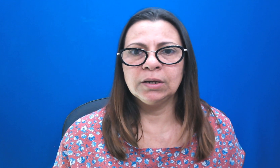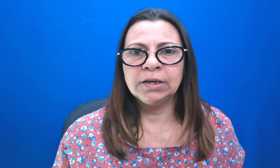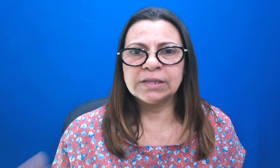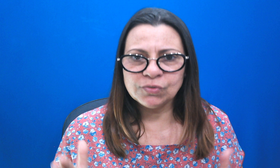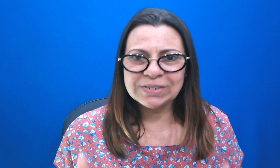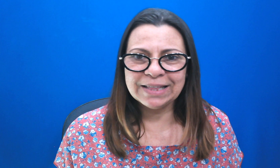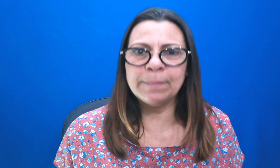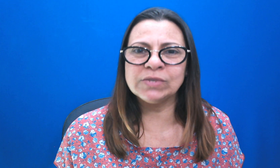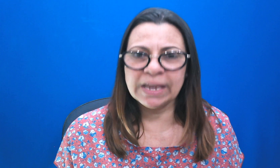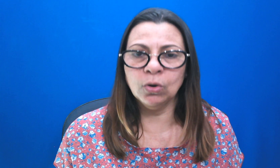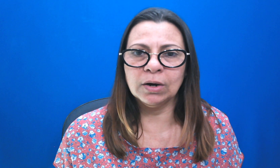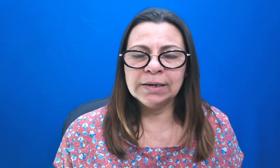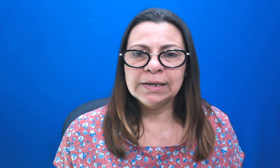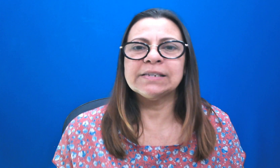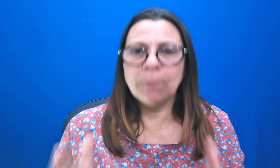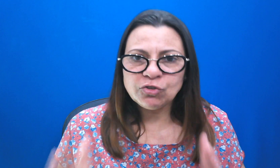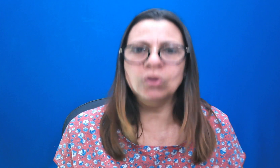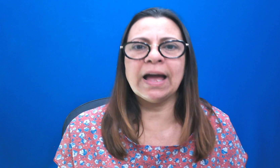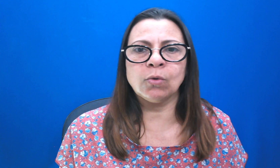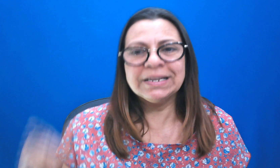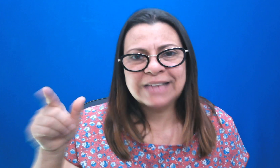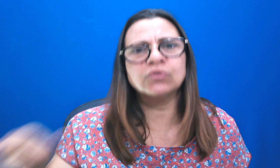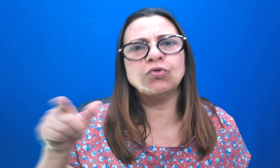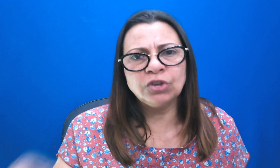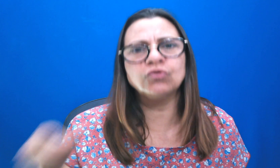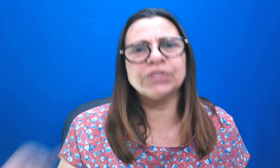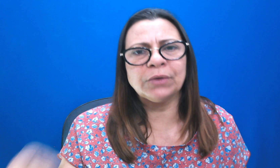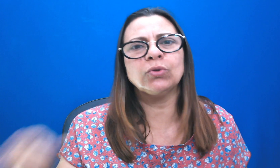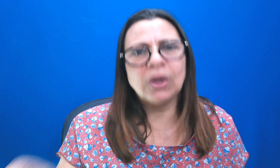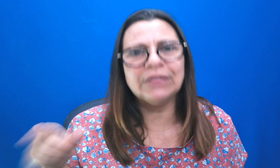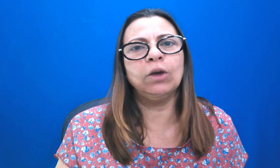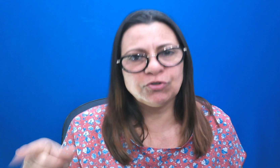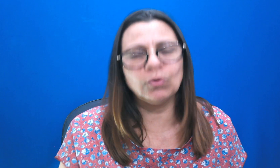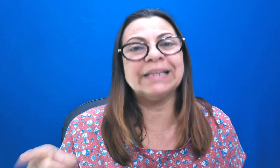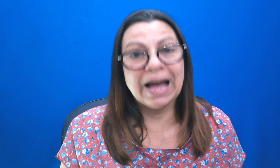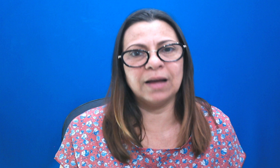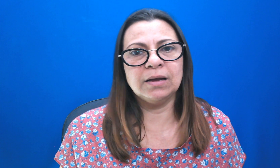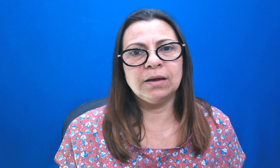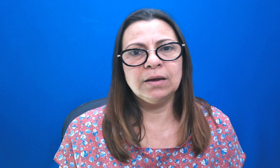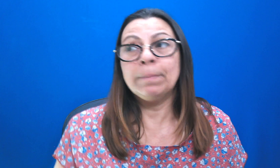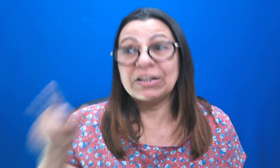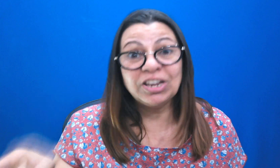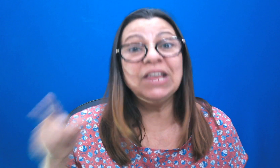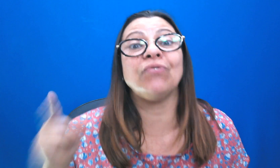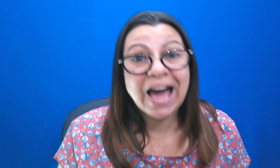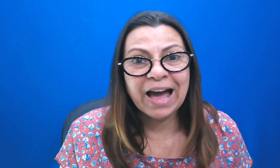Então, se você teme o Senhor, você pode contar com o exército de anjos do Senhor ao teu redor pra te guardar. Pra te livrar.